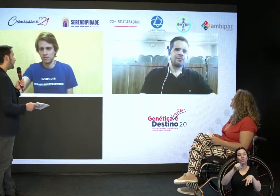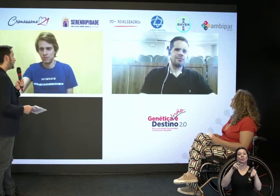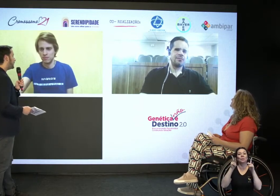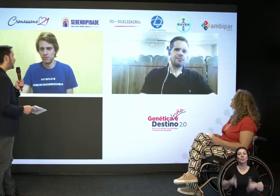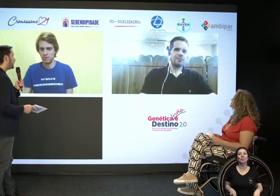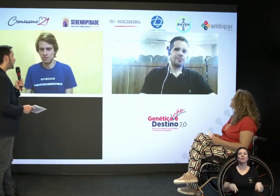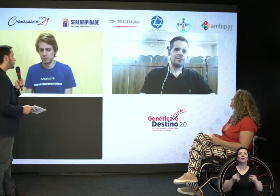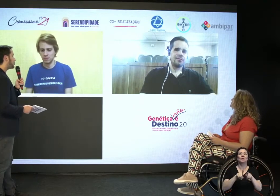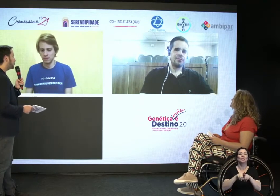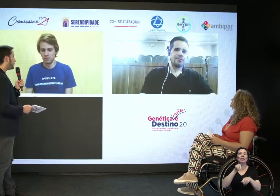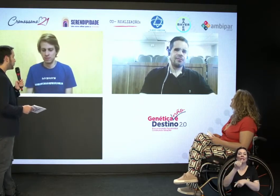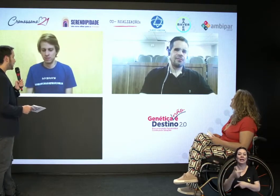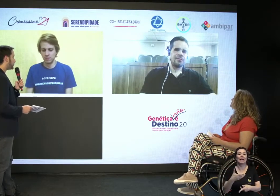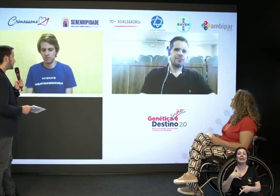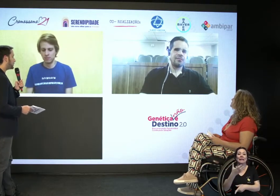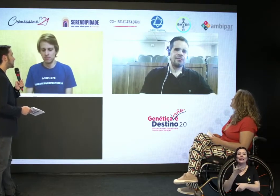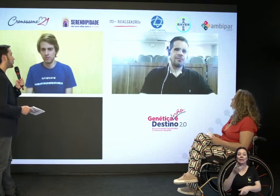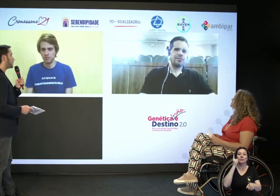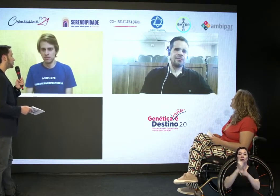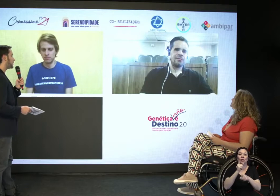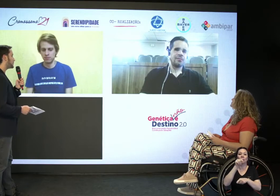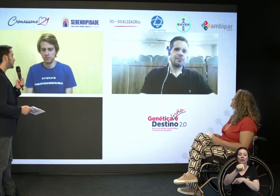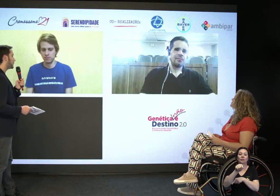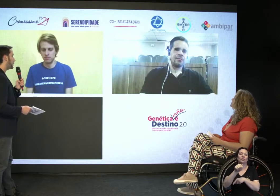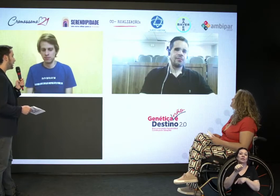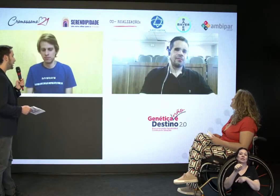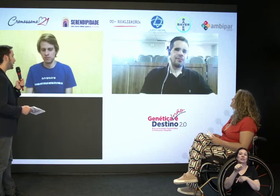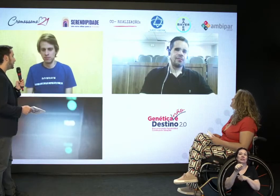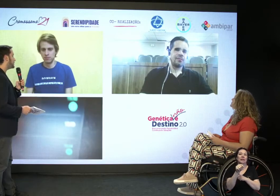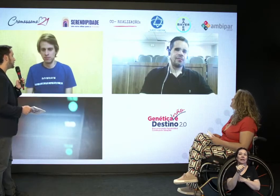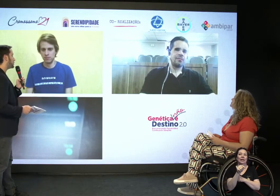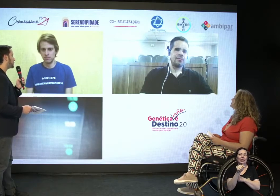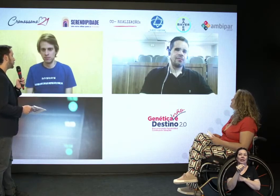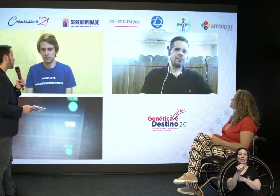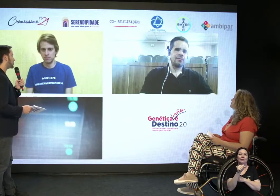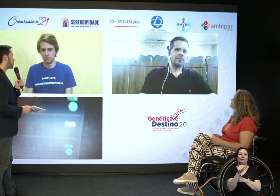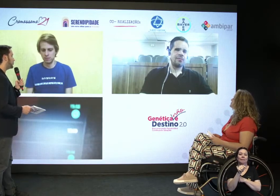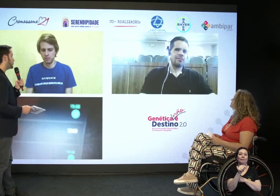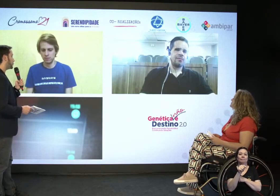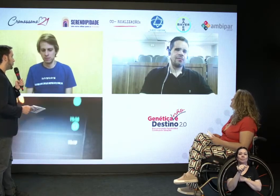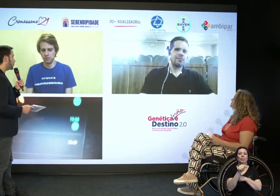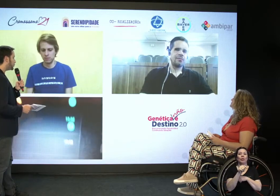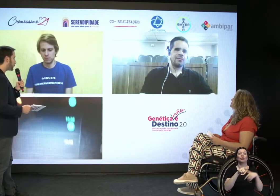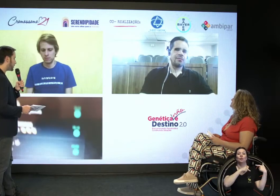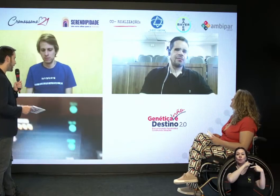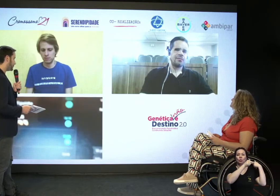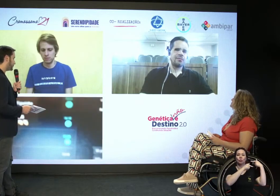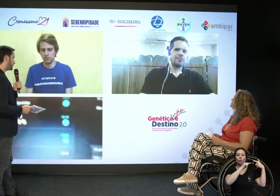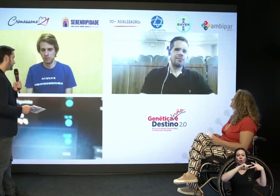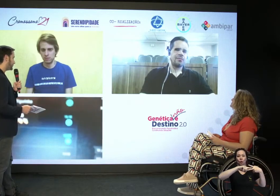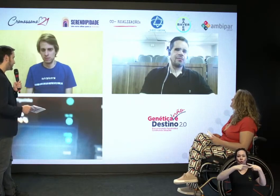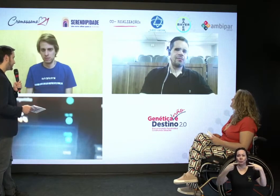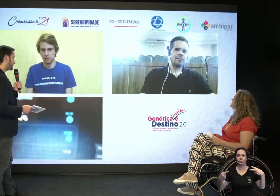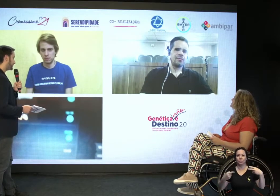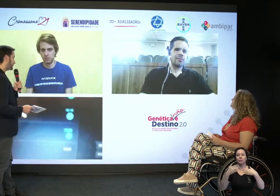também. E queremos muito encontrar você nas próximas iniciativas do Cromossomo 21. Muito obrigado.